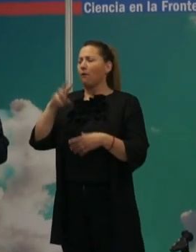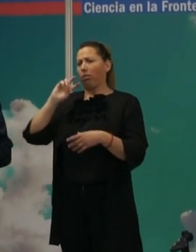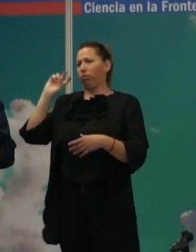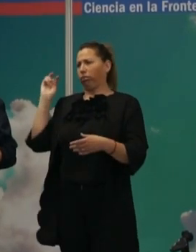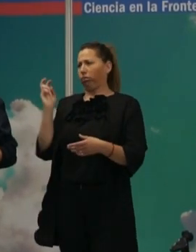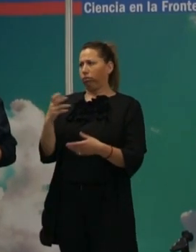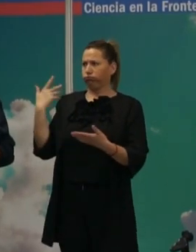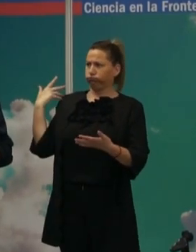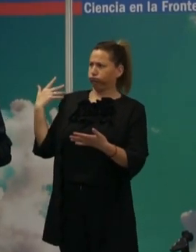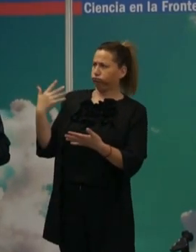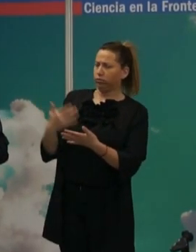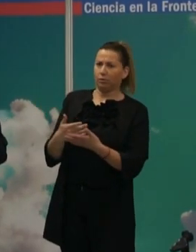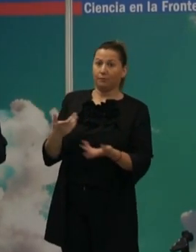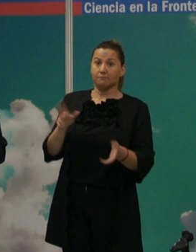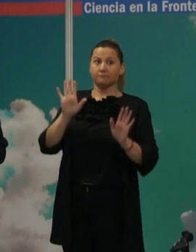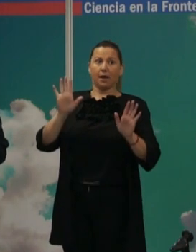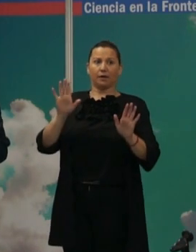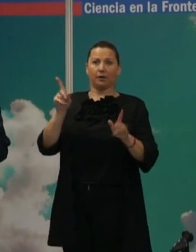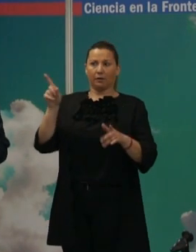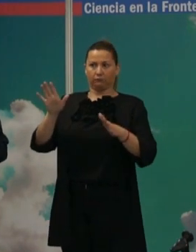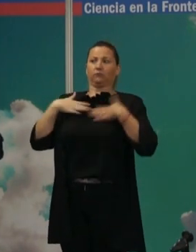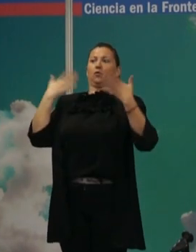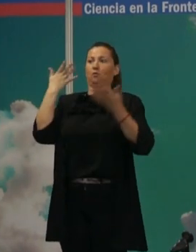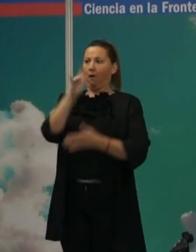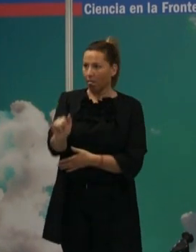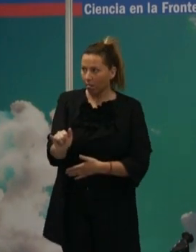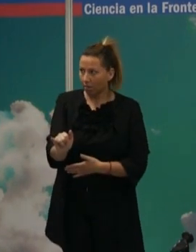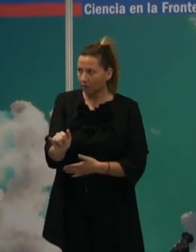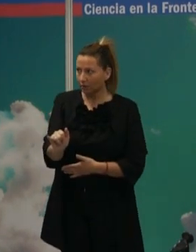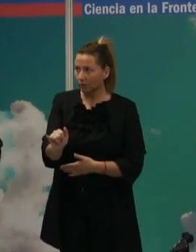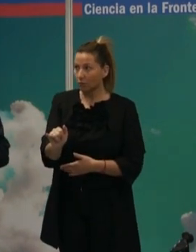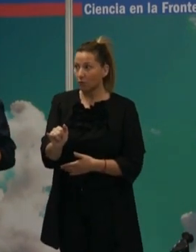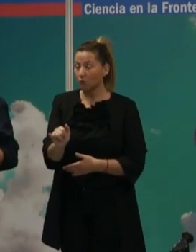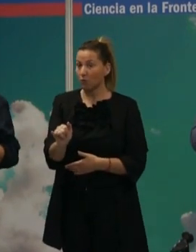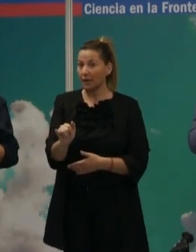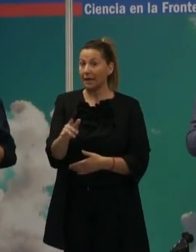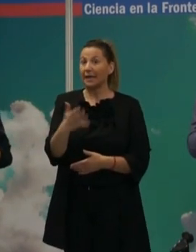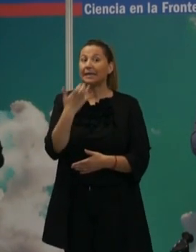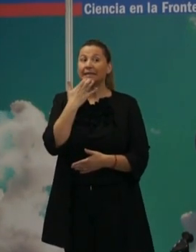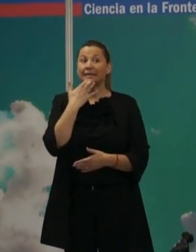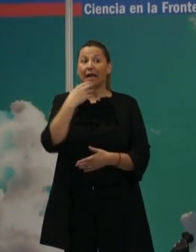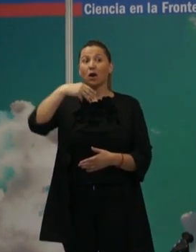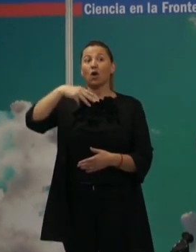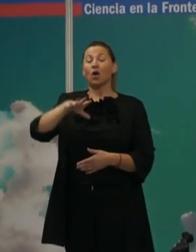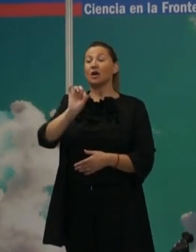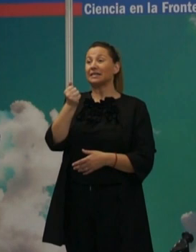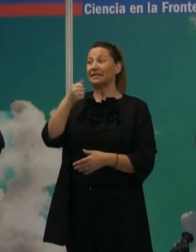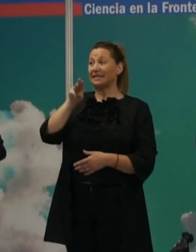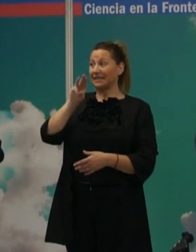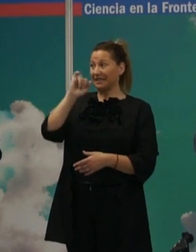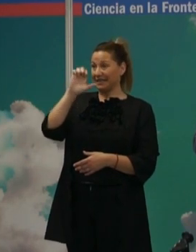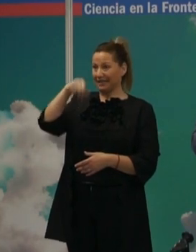Bueno, uno puede llevarse varias sorpresas en estas cosas, porque si hay algo que nos ha identificado mucho a los sapiens, es que hemos sido